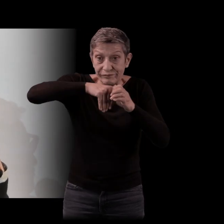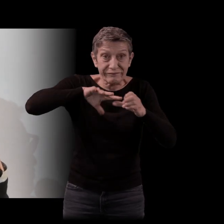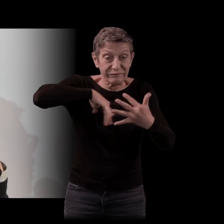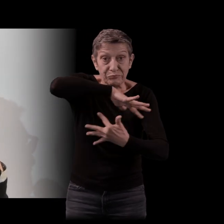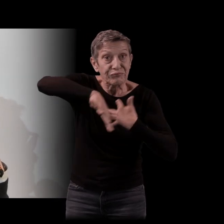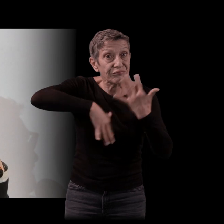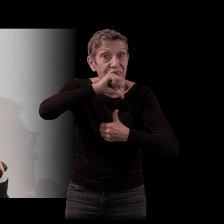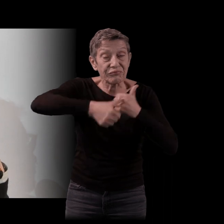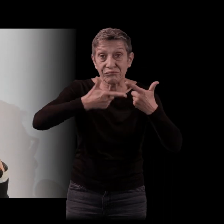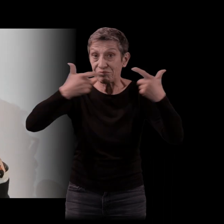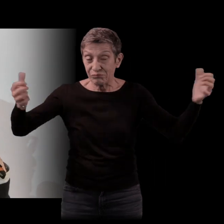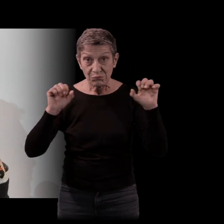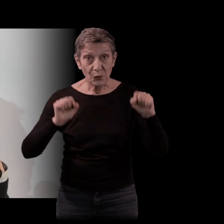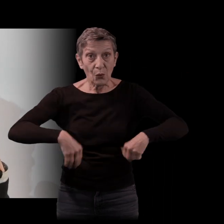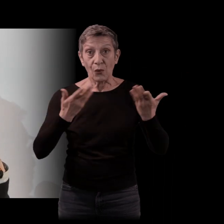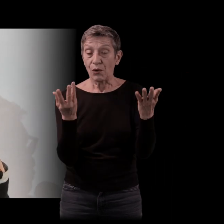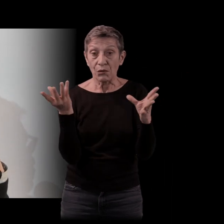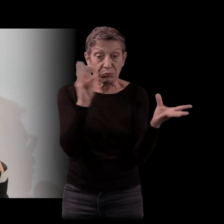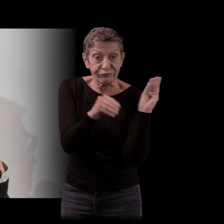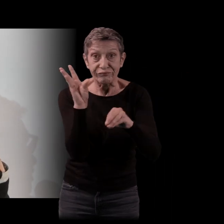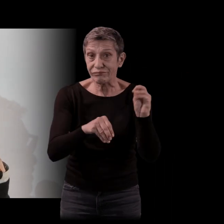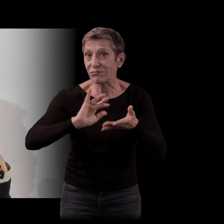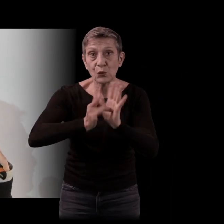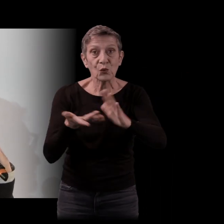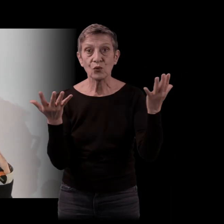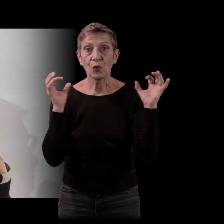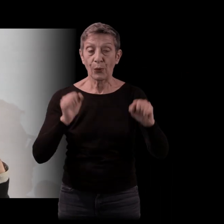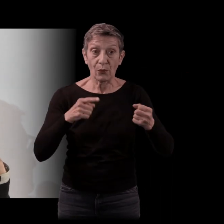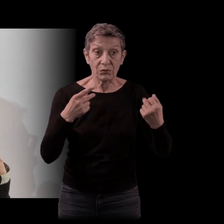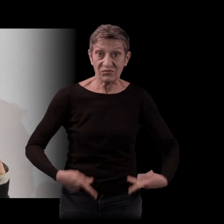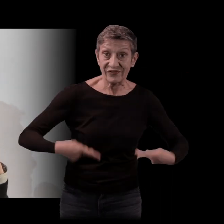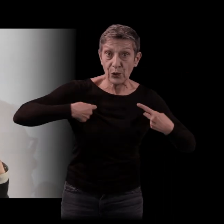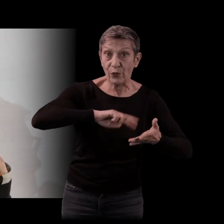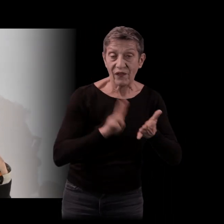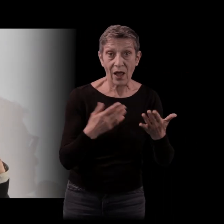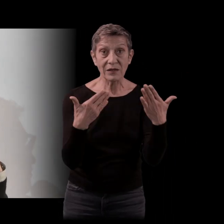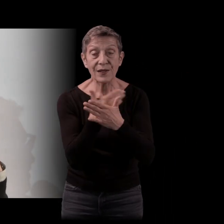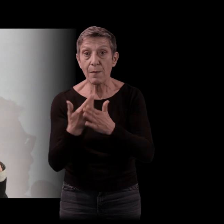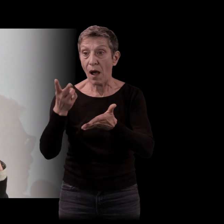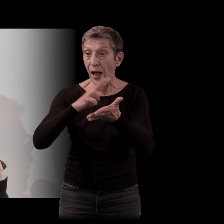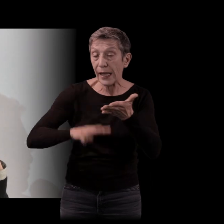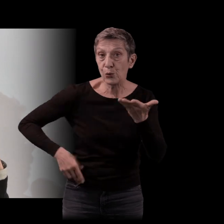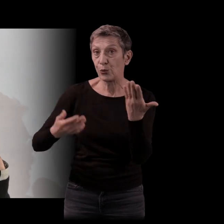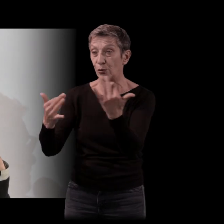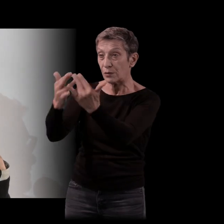hybrides, où on peut faire rentrer absolument tout ce qu'on veut du vécu, du cinéma, des lectures, de la musique,